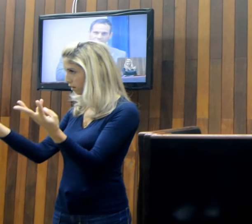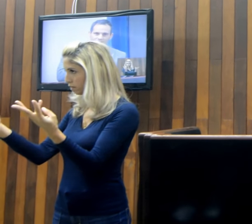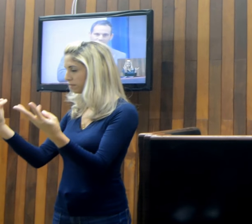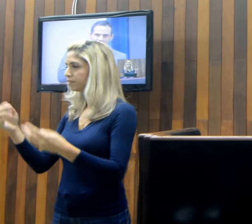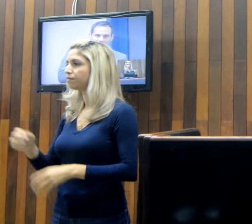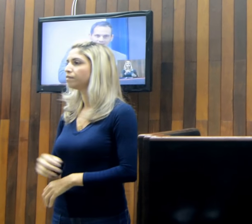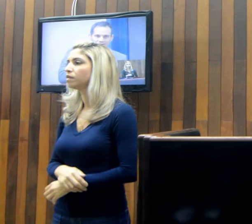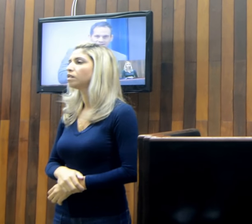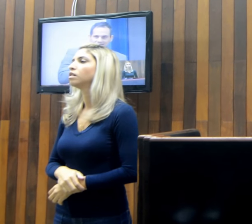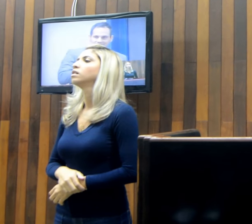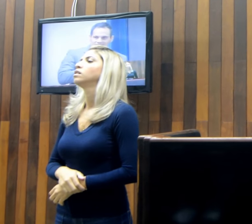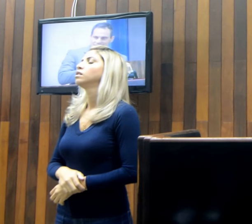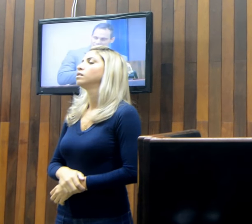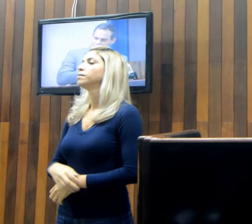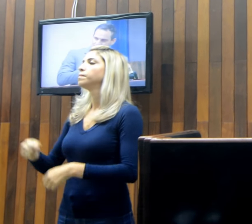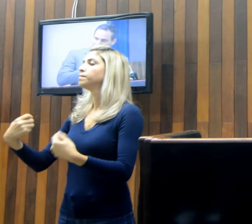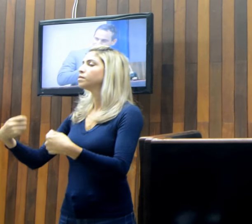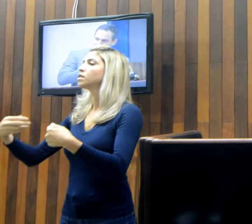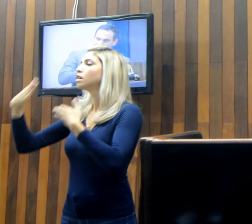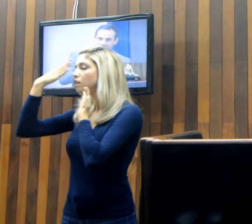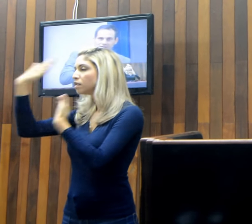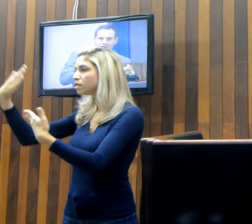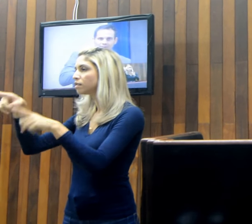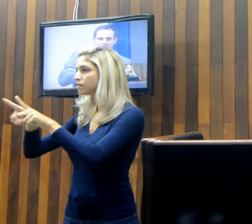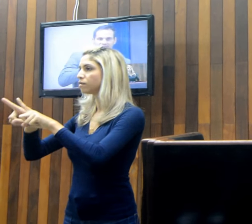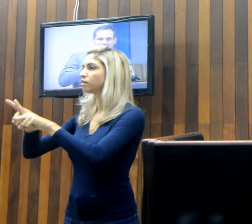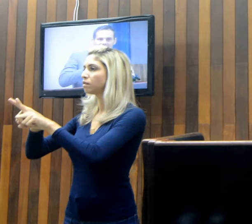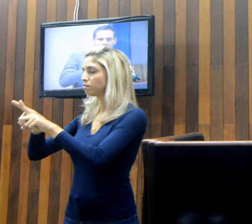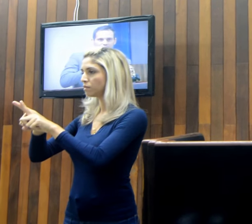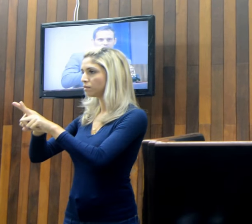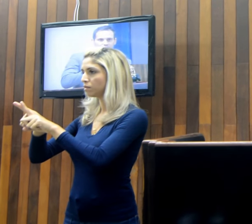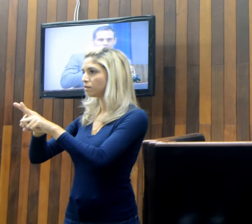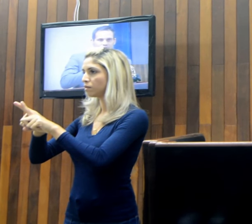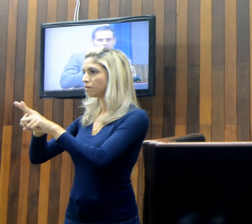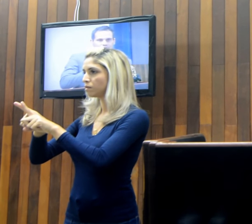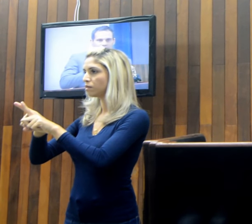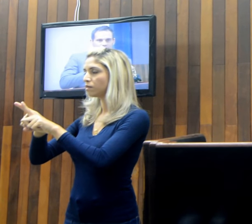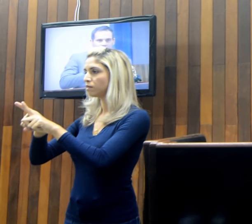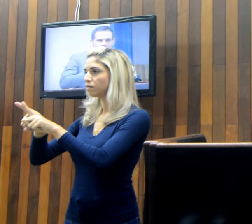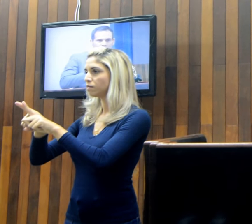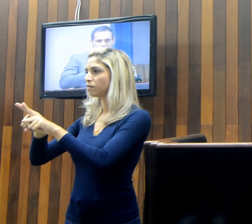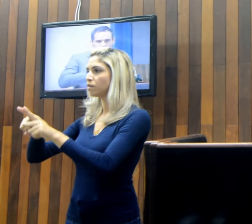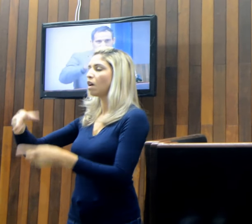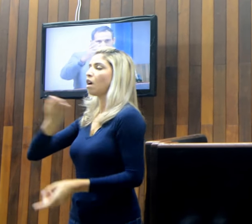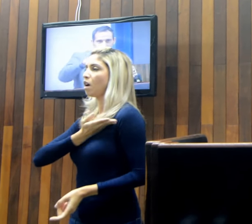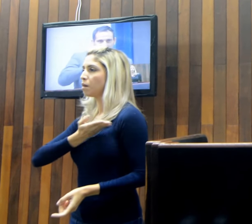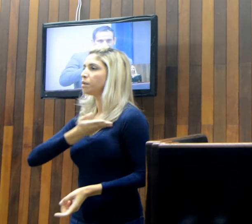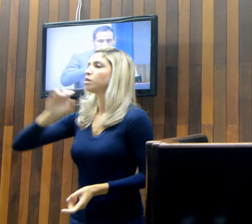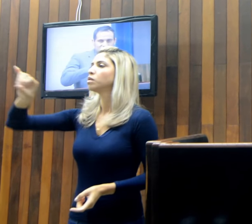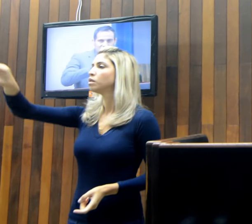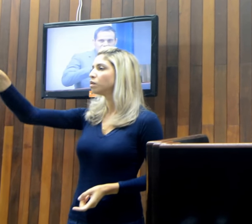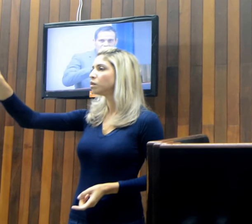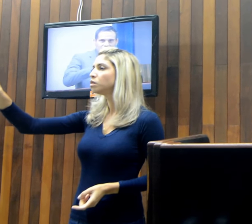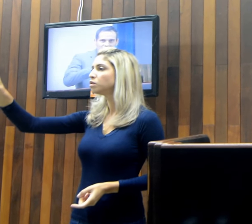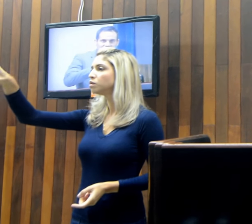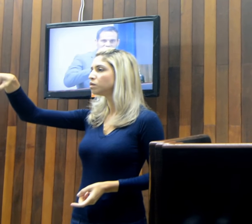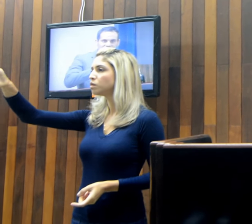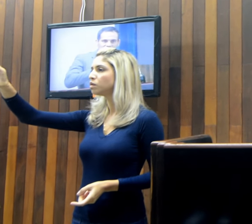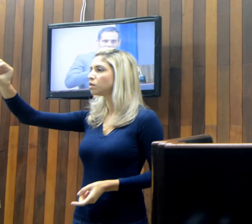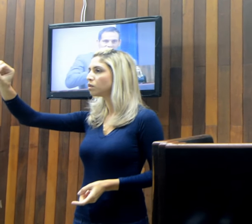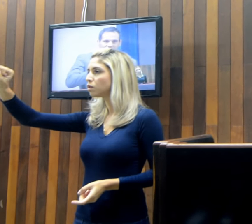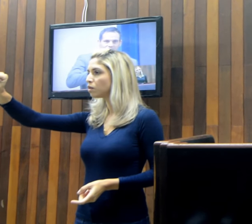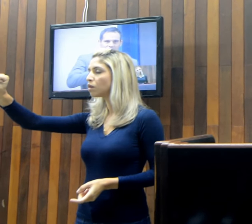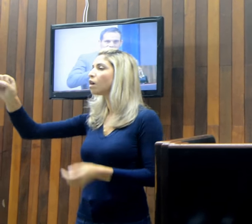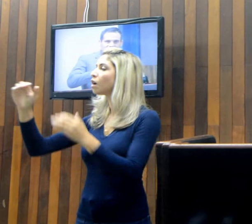Quero agradecer a presença do amigo Júnior, lá do Jardim Esperança.